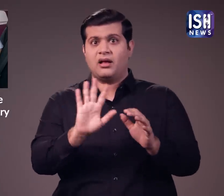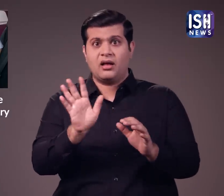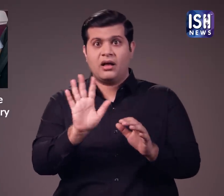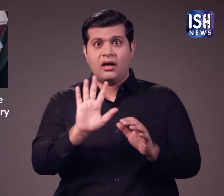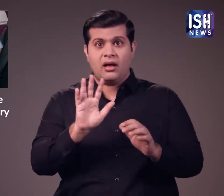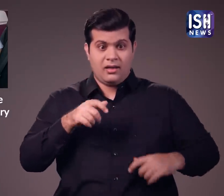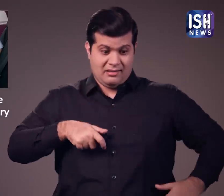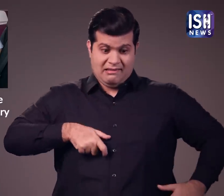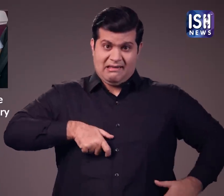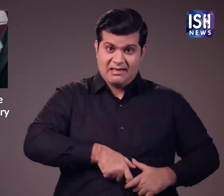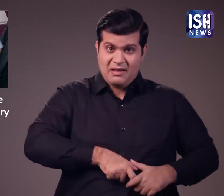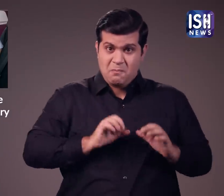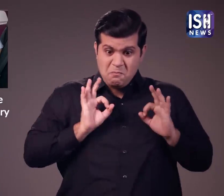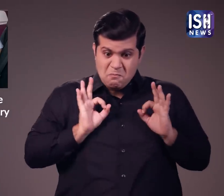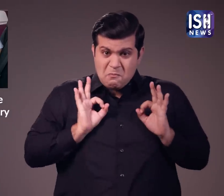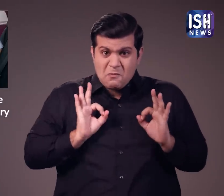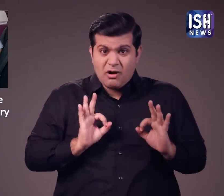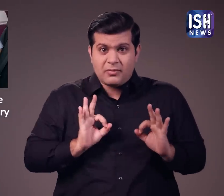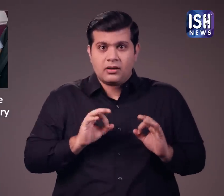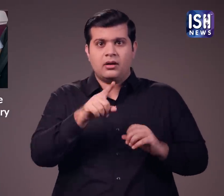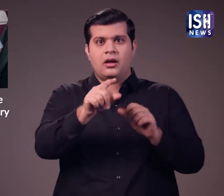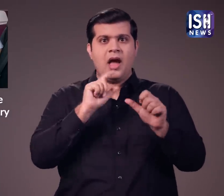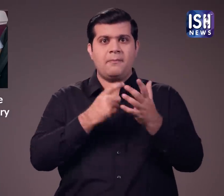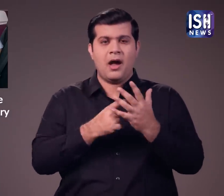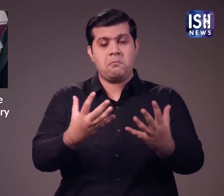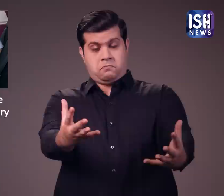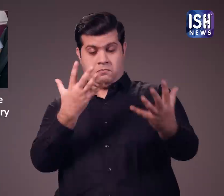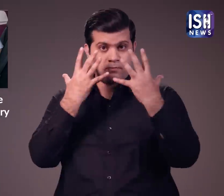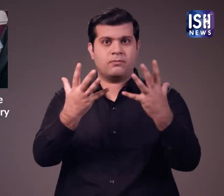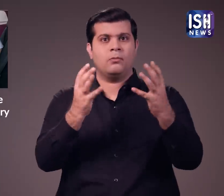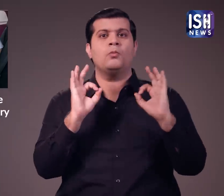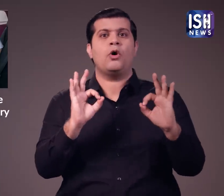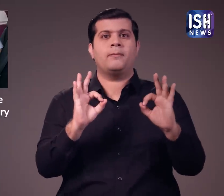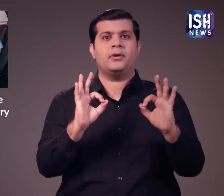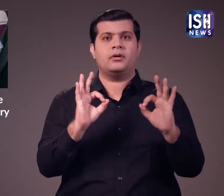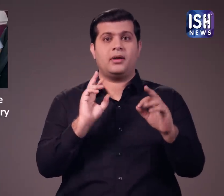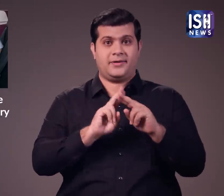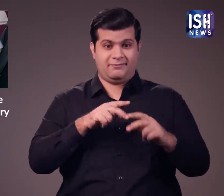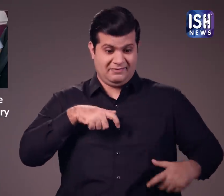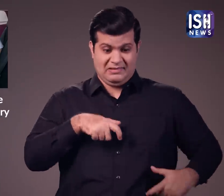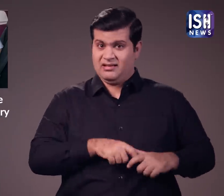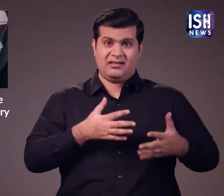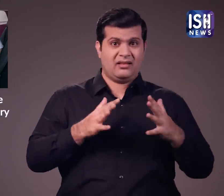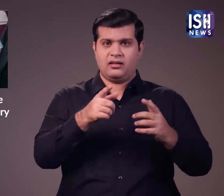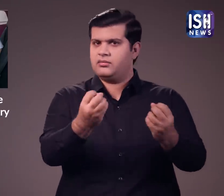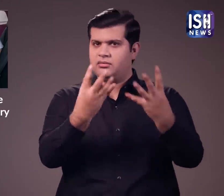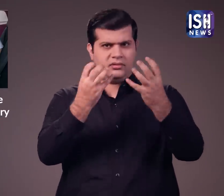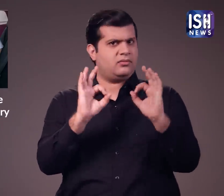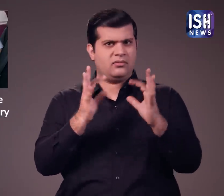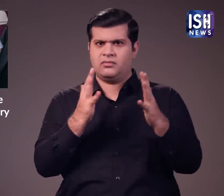अगर seatbelt को ठीक से लॉक किया गया है तब भी कार के airbag ठीक से खुलेंगे seatbelt लॉक ना होने पर airbag नहीं